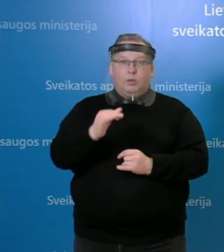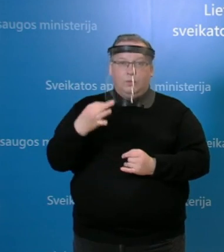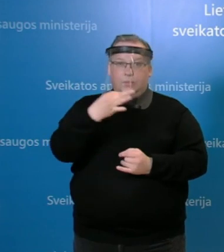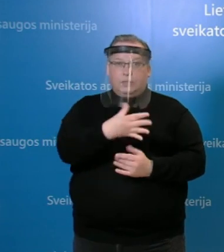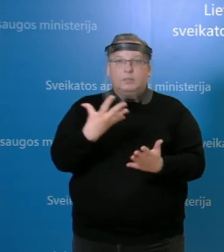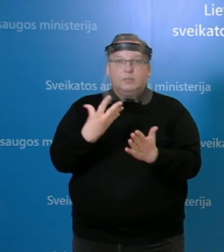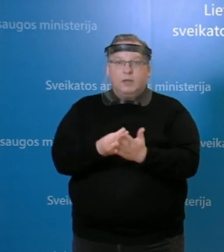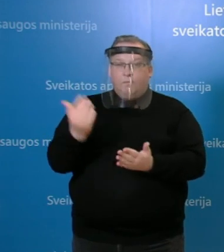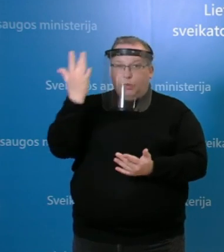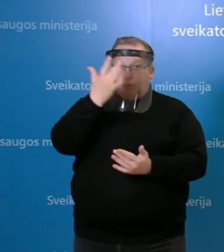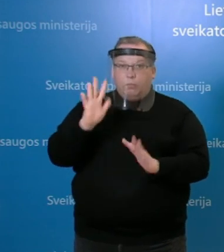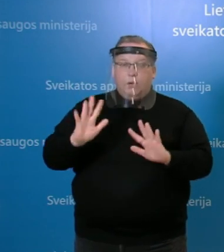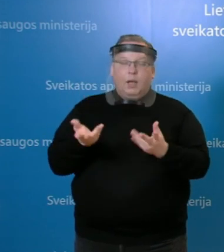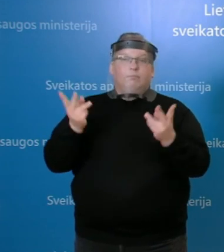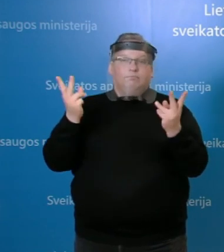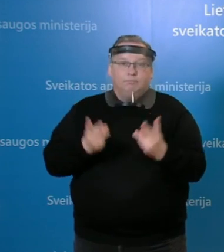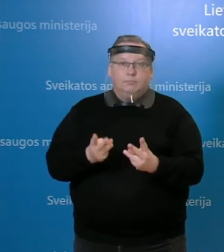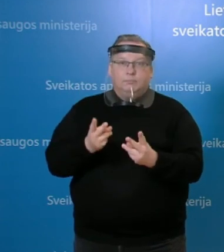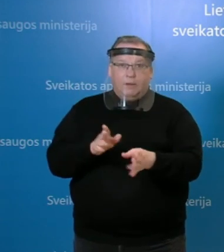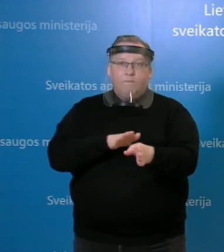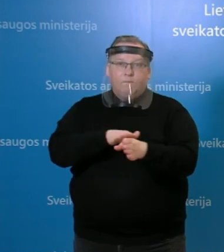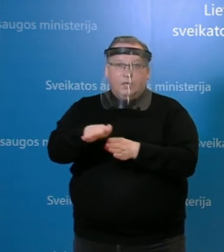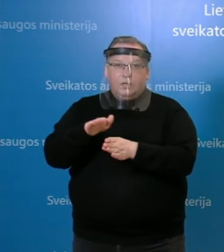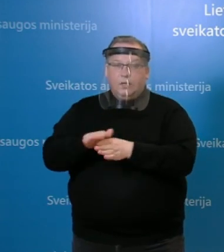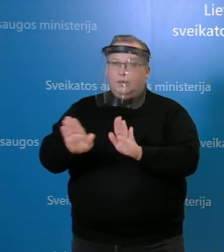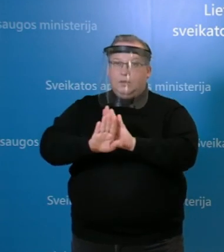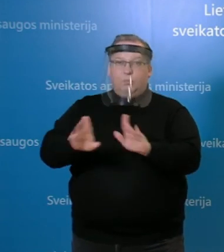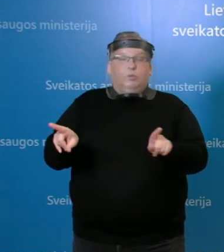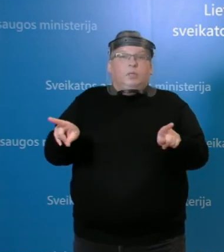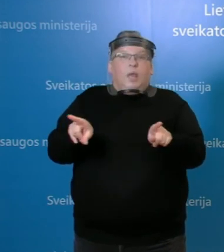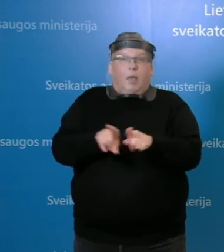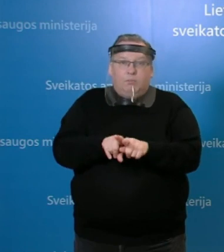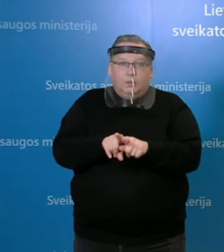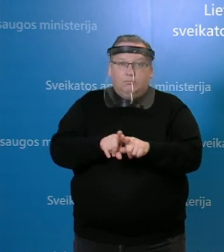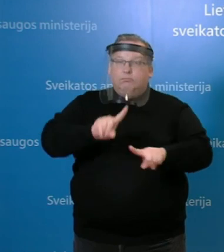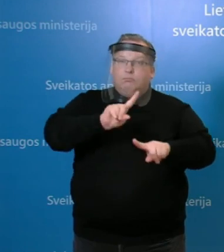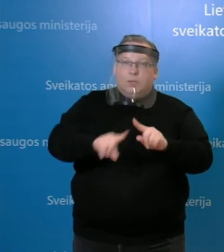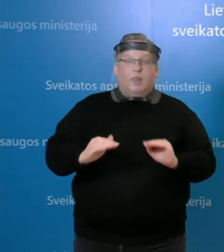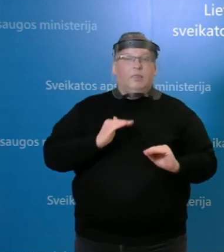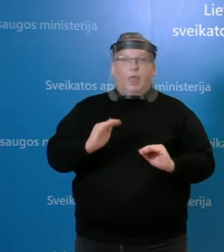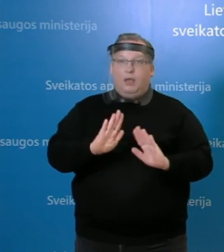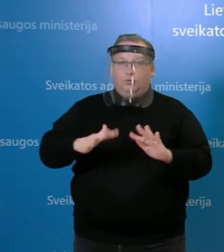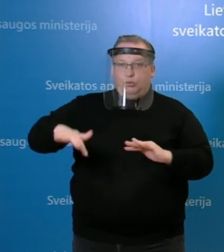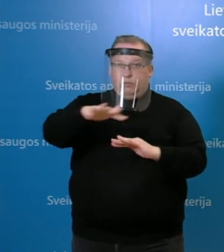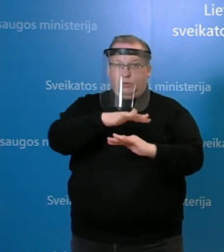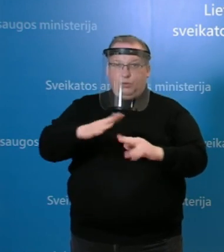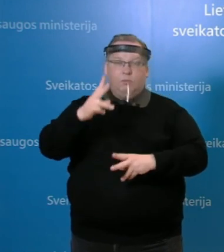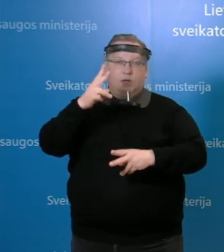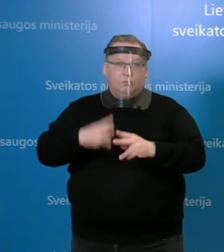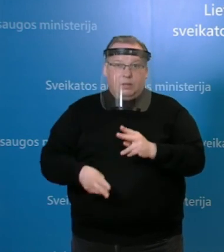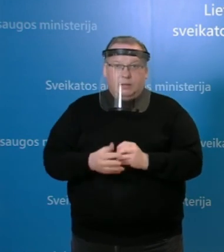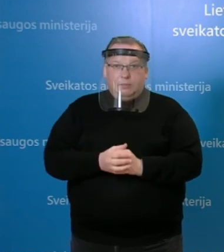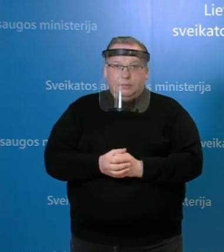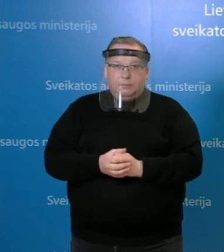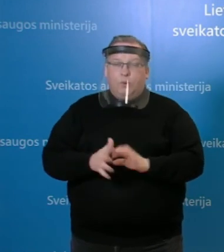nuomonę, ką reikėtų daryti. Ir tai tikrai nebus toks neapgalvotas ir neaiškus visuomeniai sprendimas. Ir